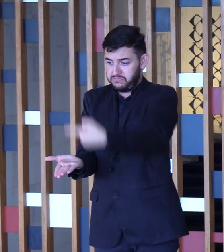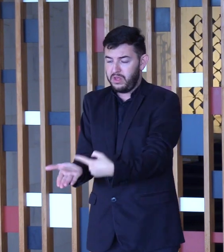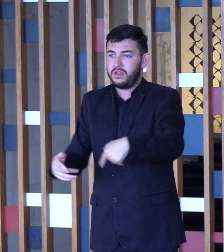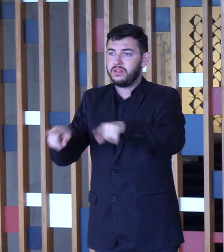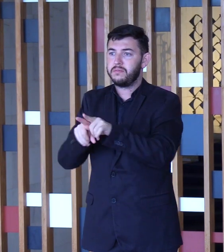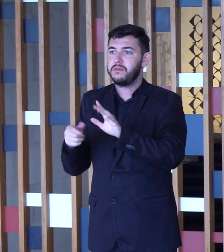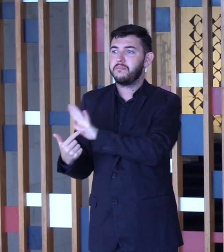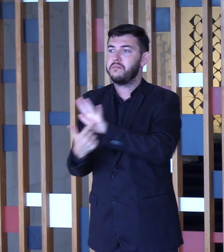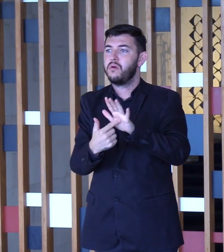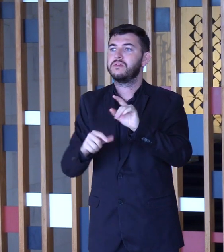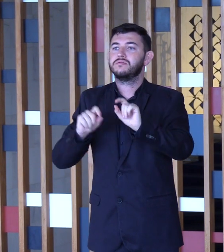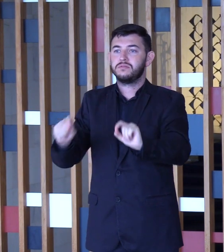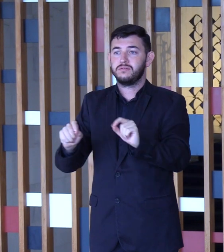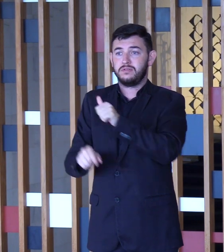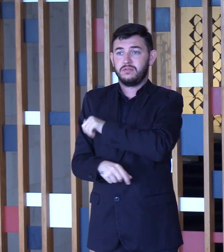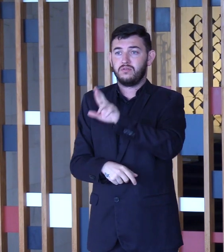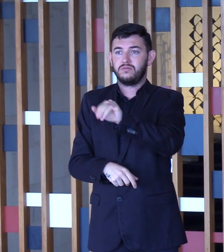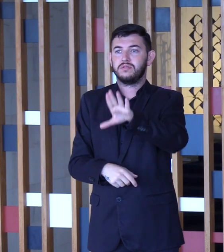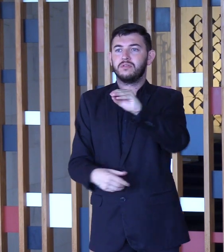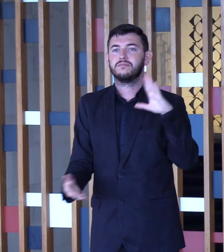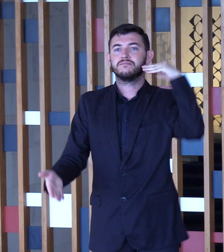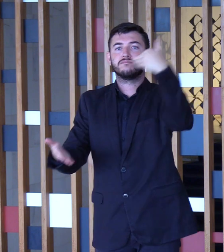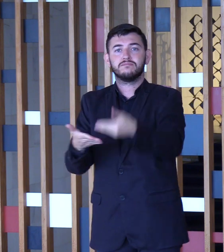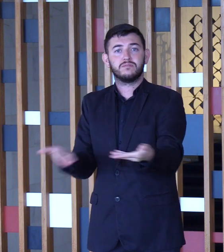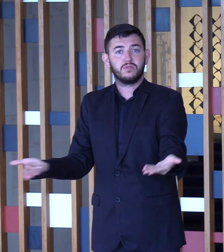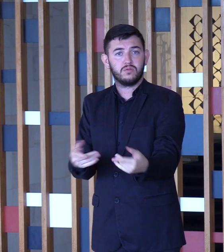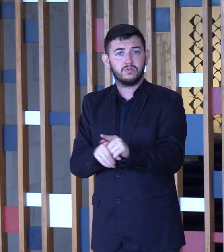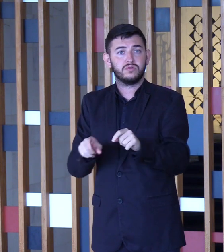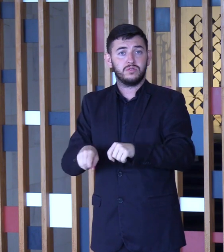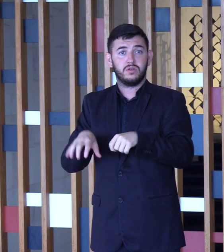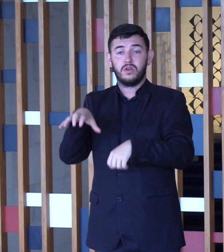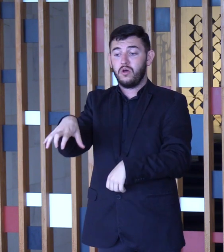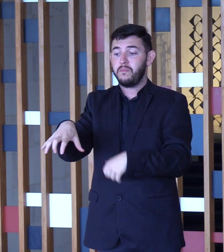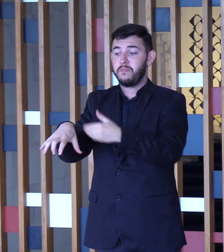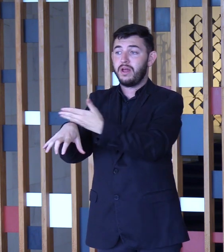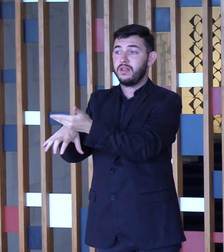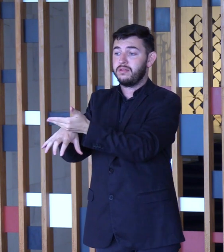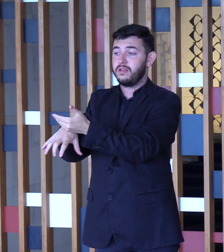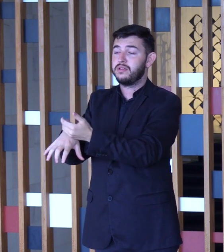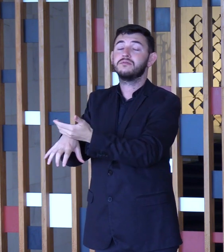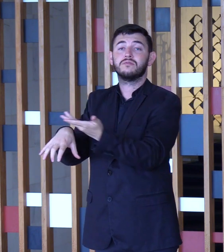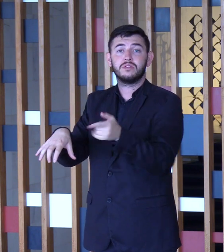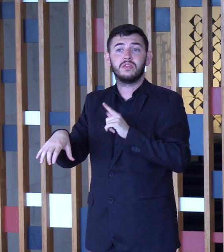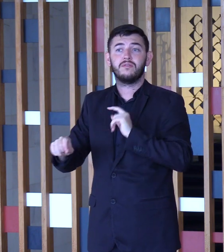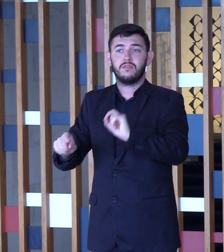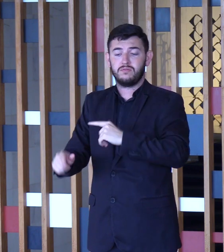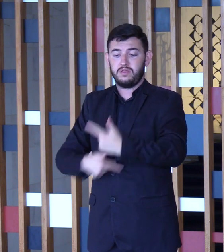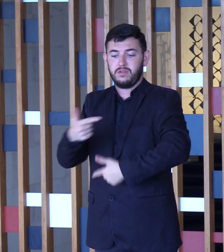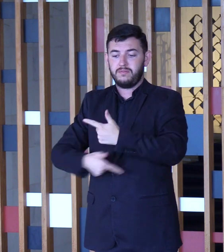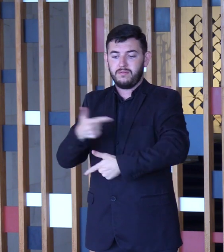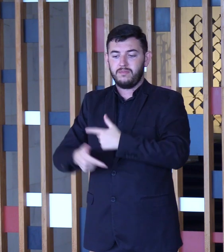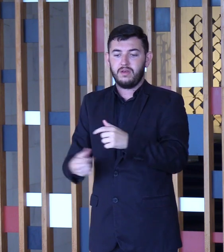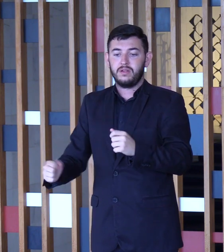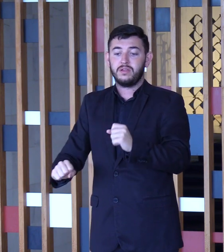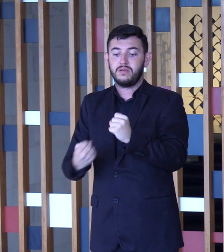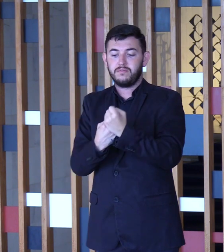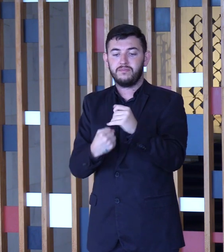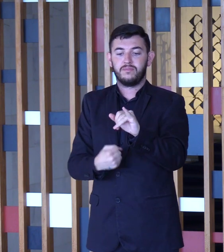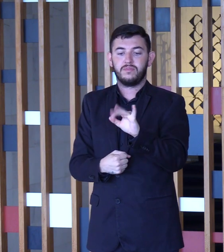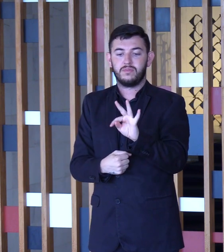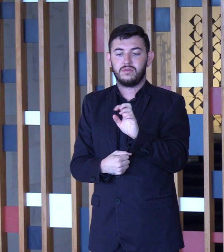até hoje em cartaz no Rio de Janeiro, o Itamaraty teve uma atuação crucial na criação da Binacional em 1973.